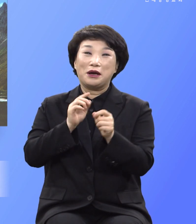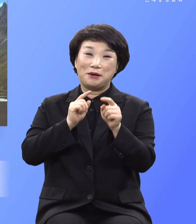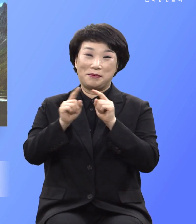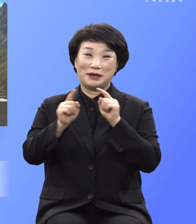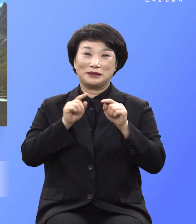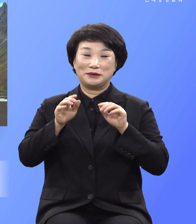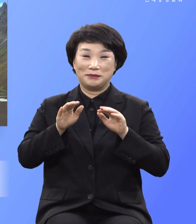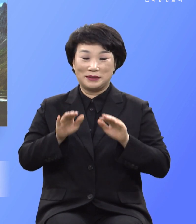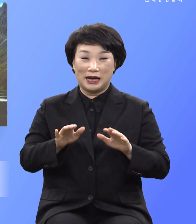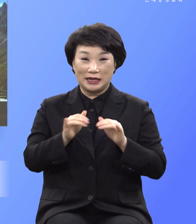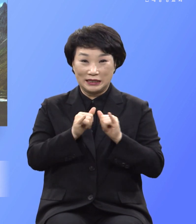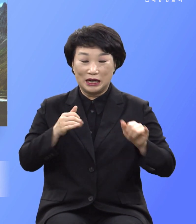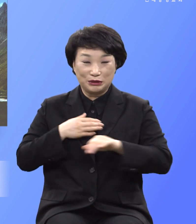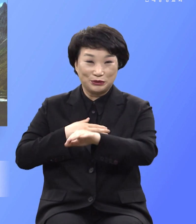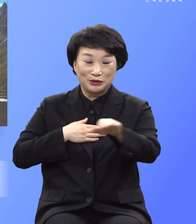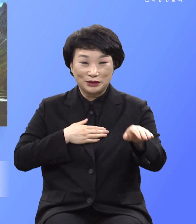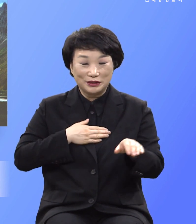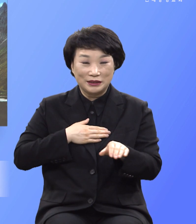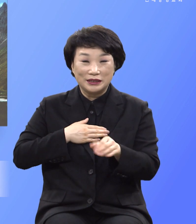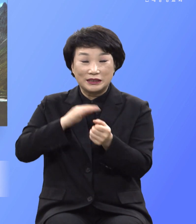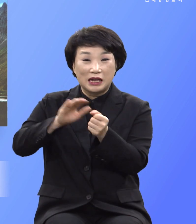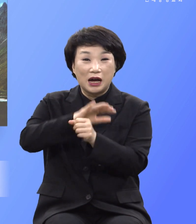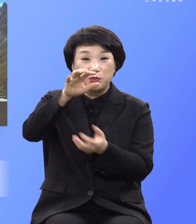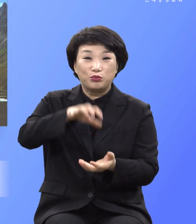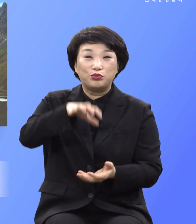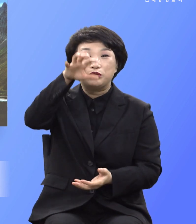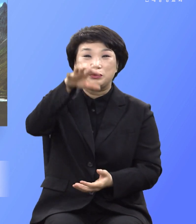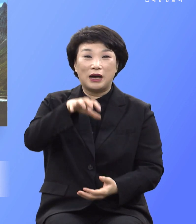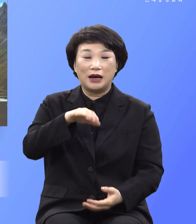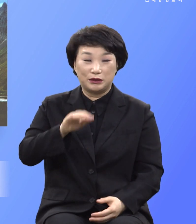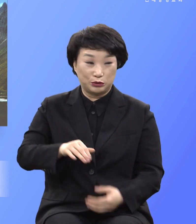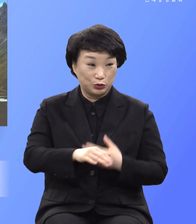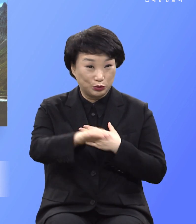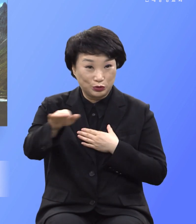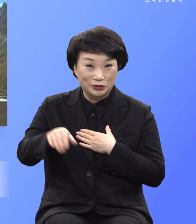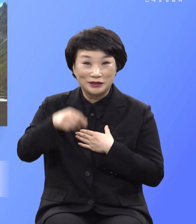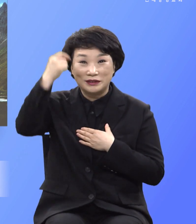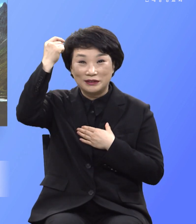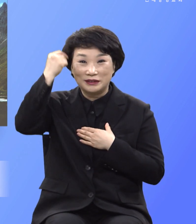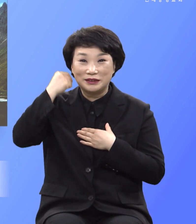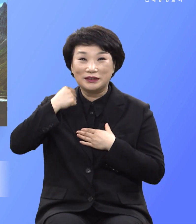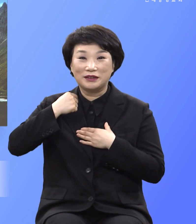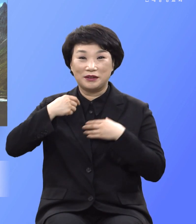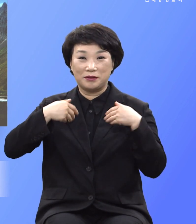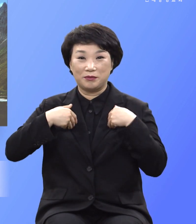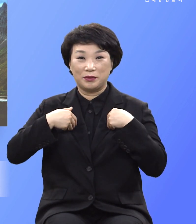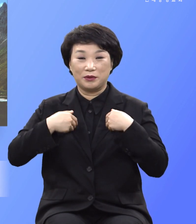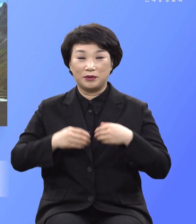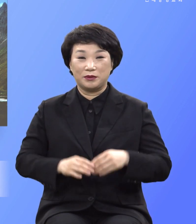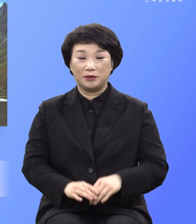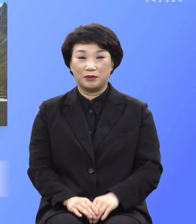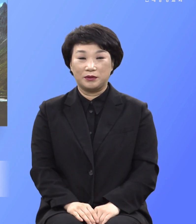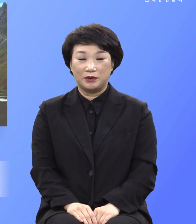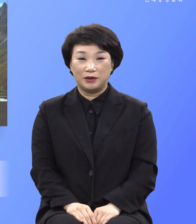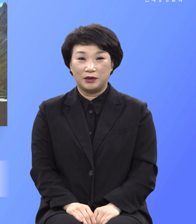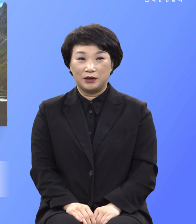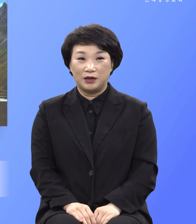인간을 사랑하시는가를 우리는 느껴야 합니다. 우린 성경